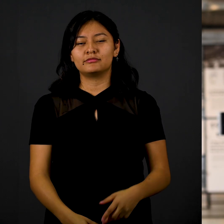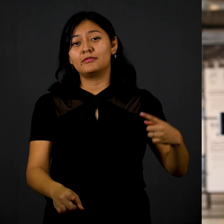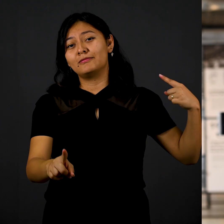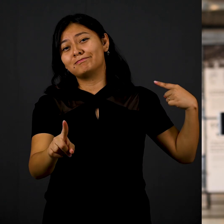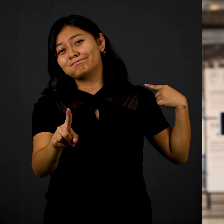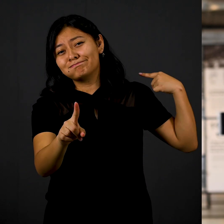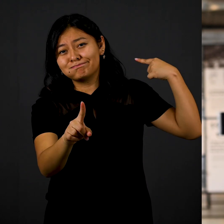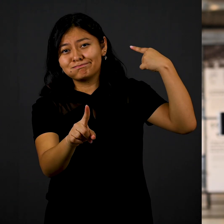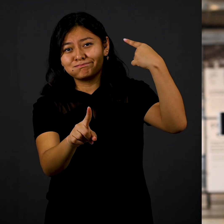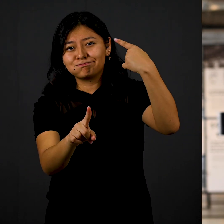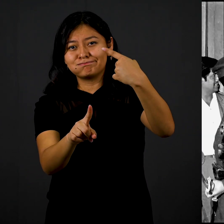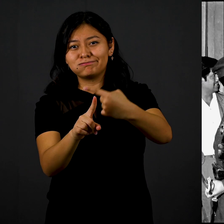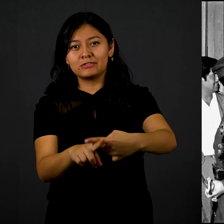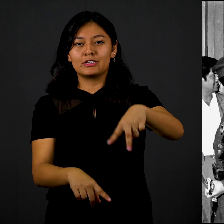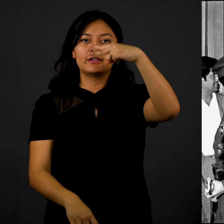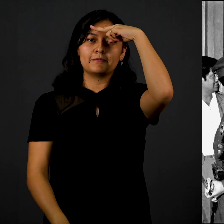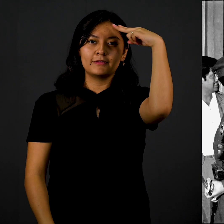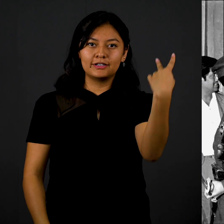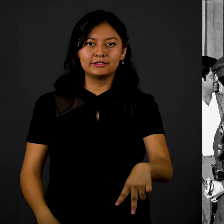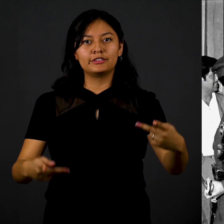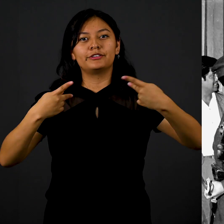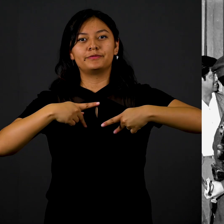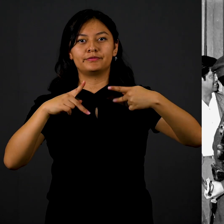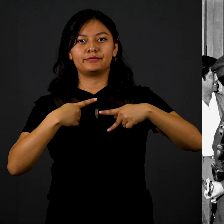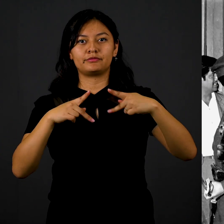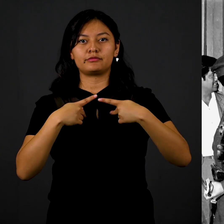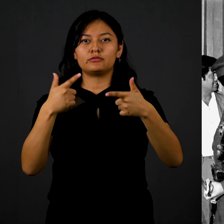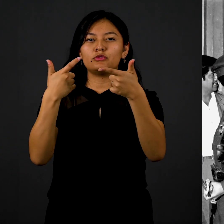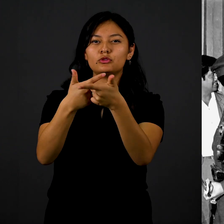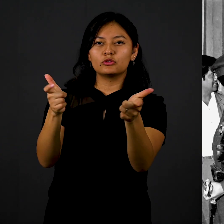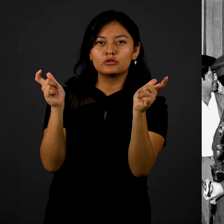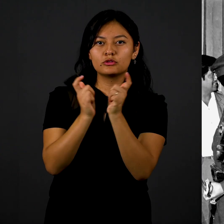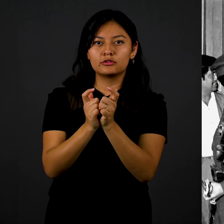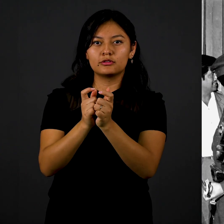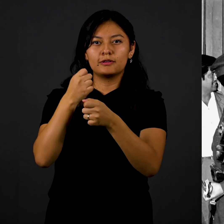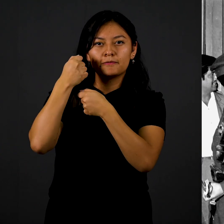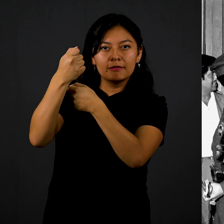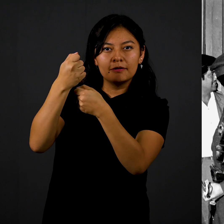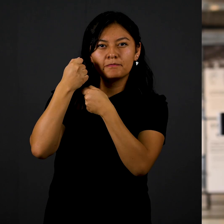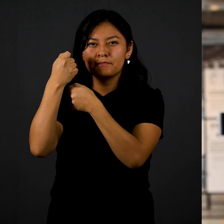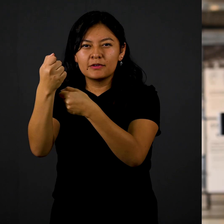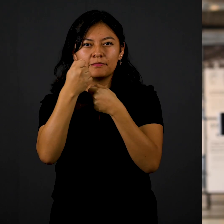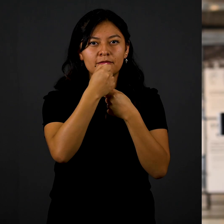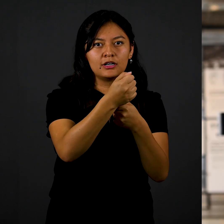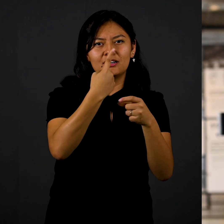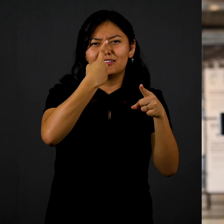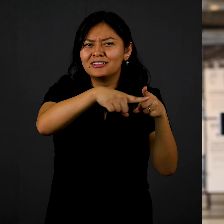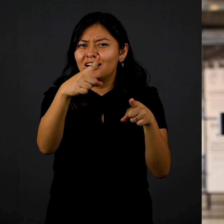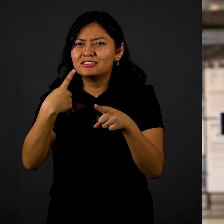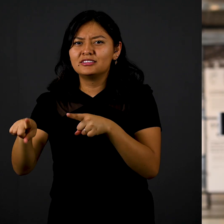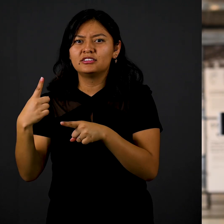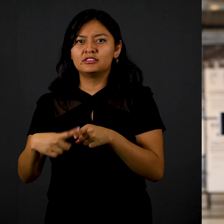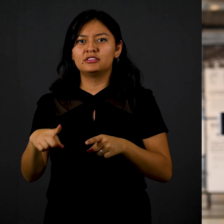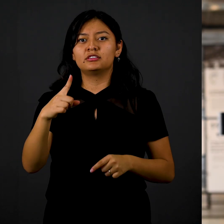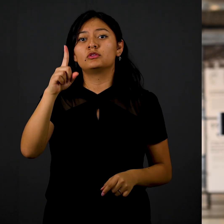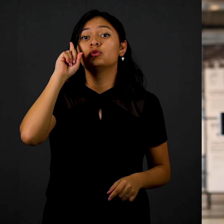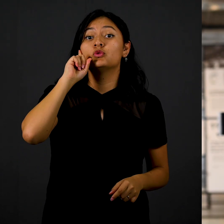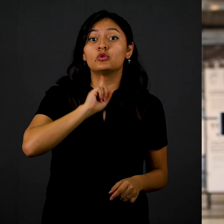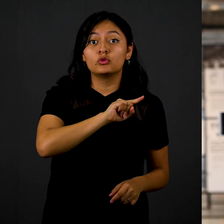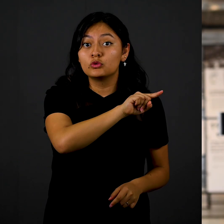Históricamente, las mujeres en México han ocupado papeles muy importantes en los movimientos de lucha social, pero son